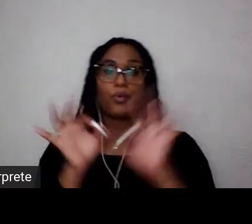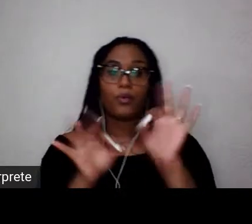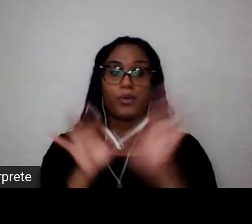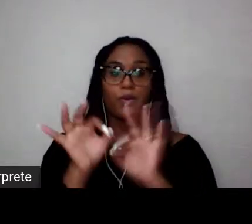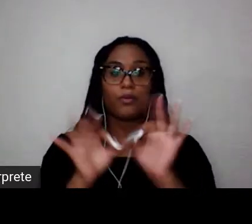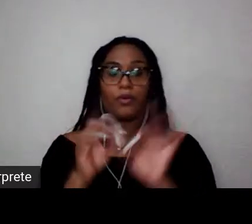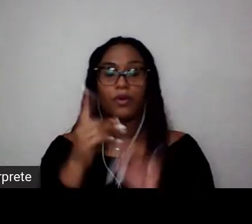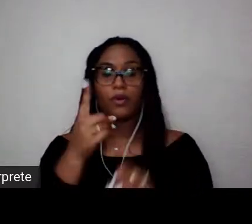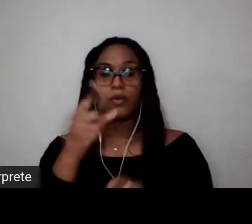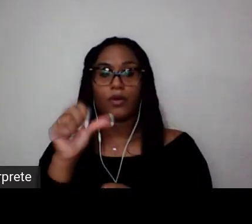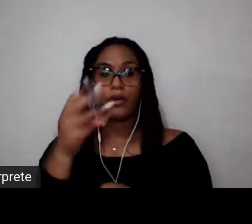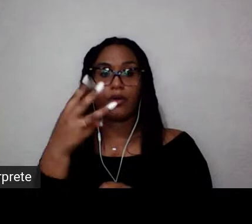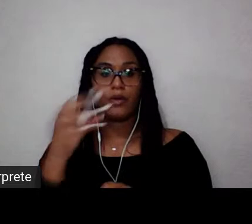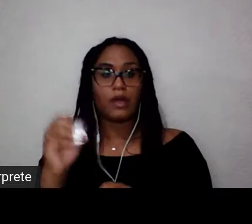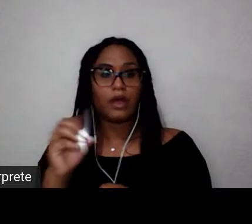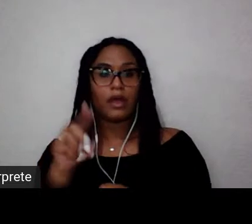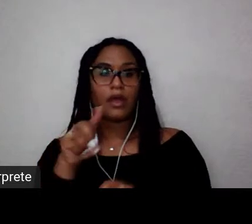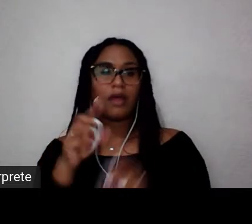30?